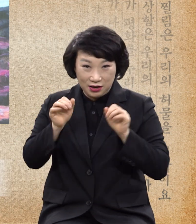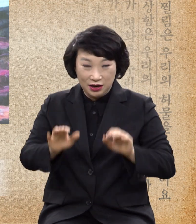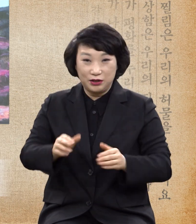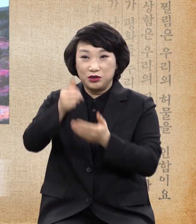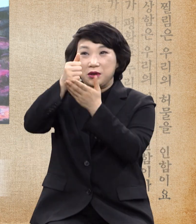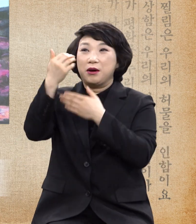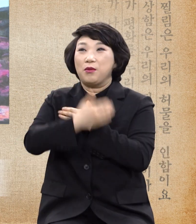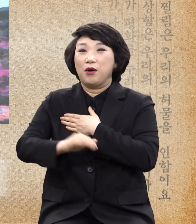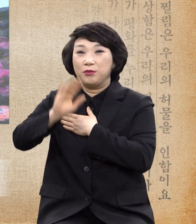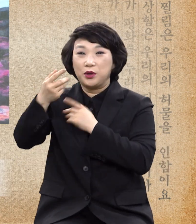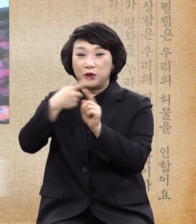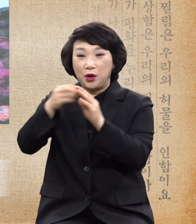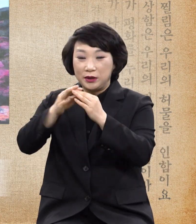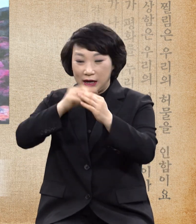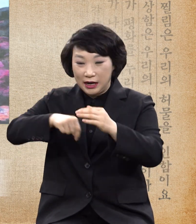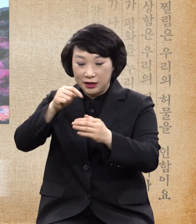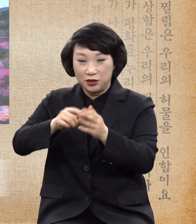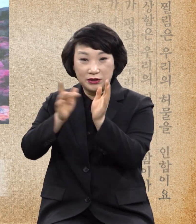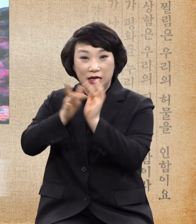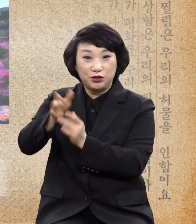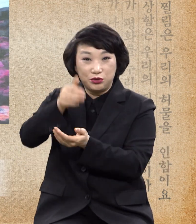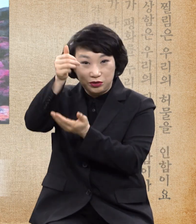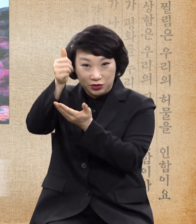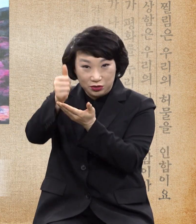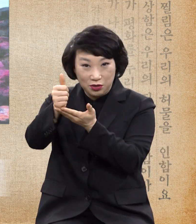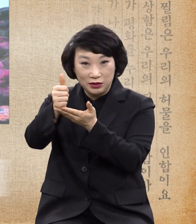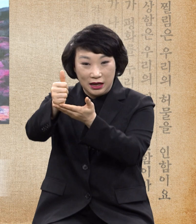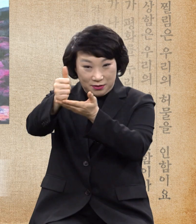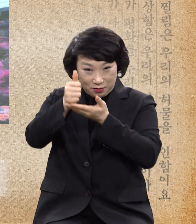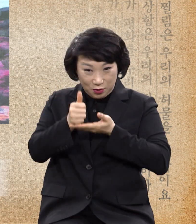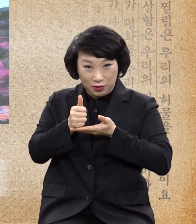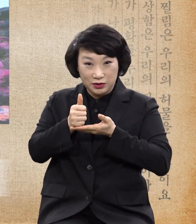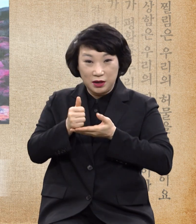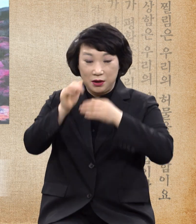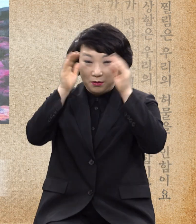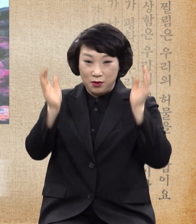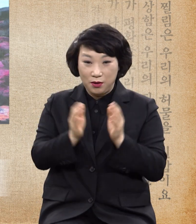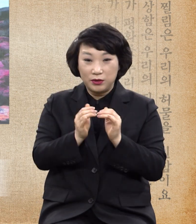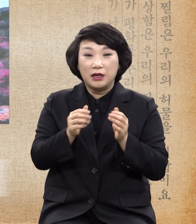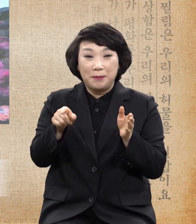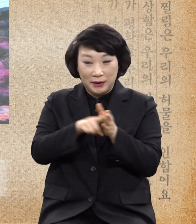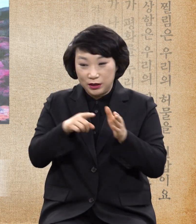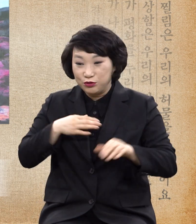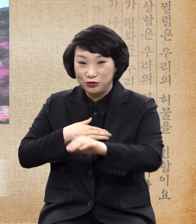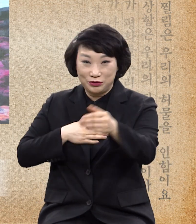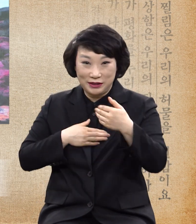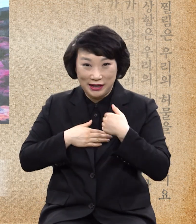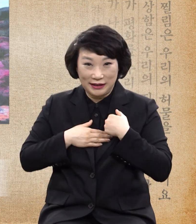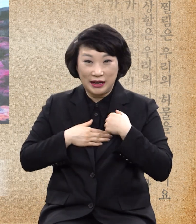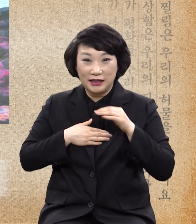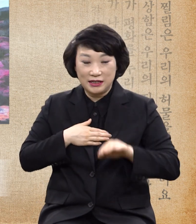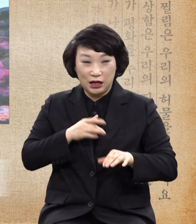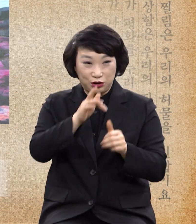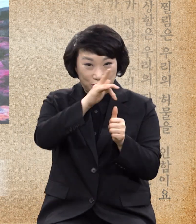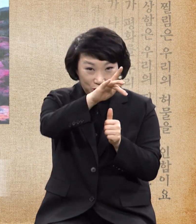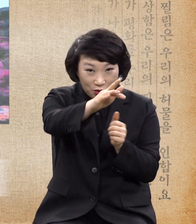몸된 교회 안에서 예수 구조를 대안해 모신 모든 민년자들에게 주신을 쫓아내고